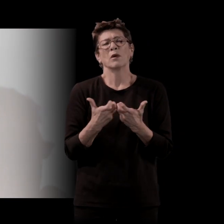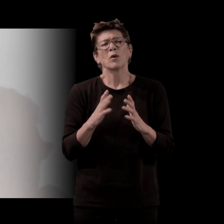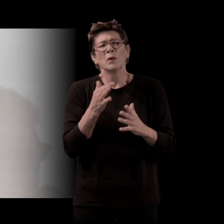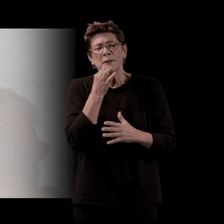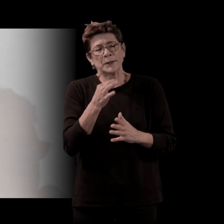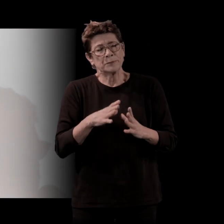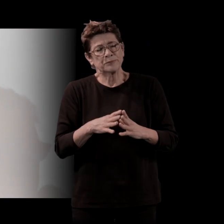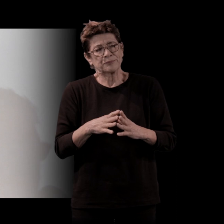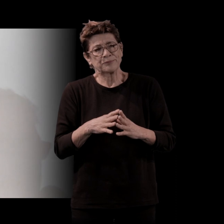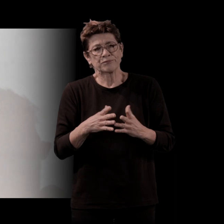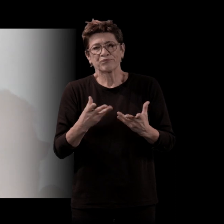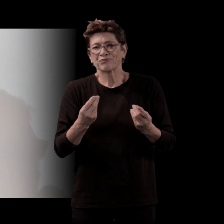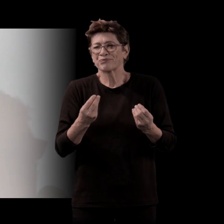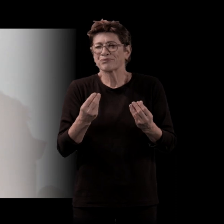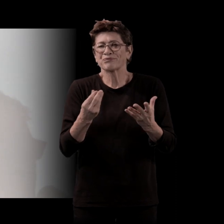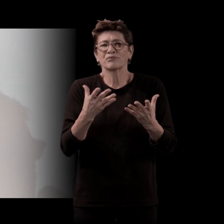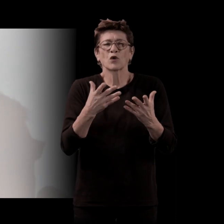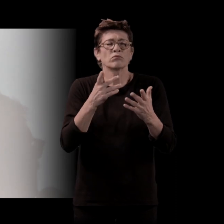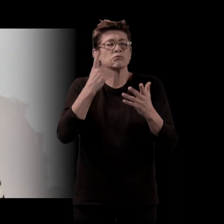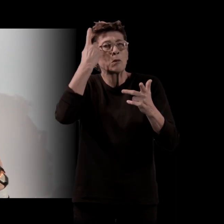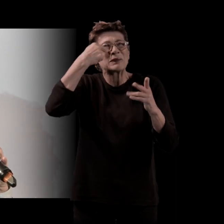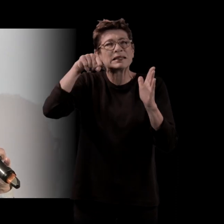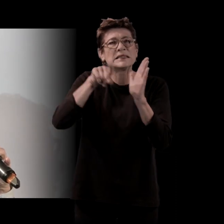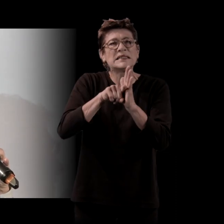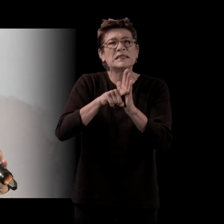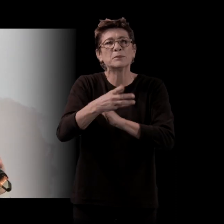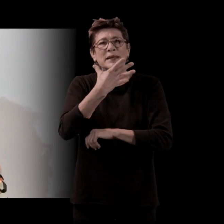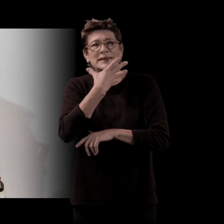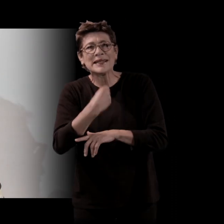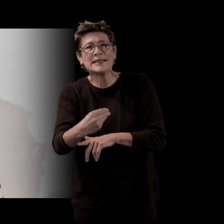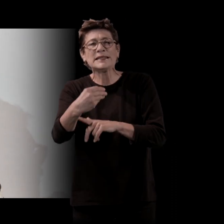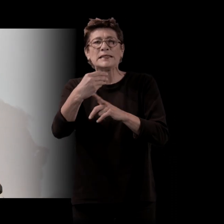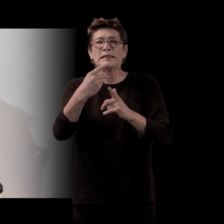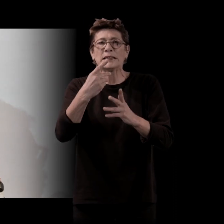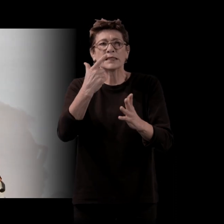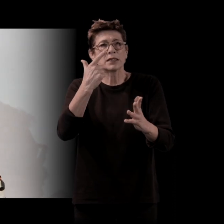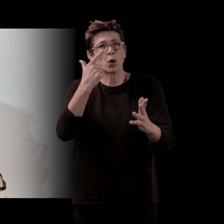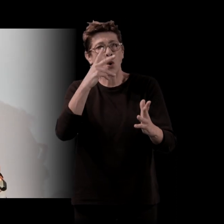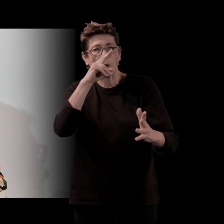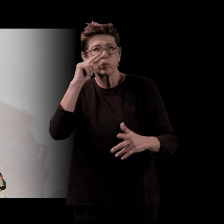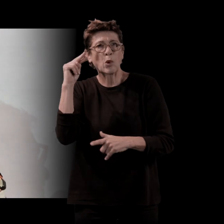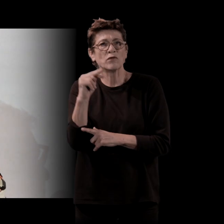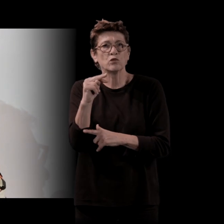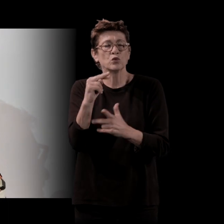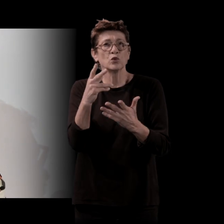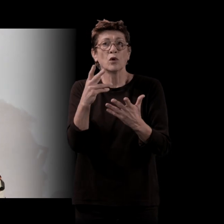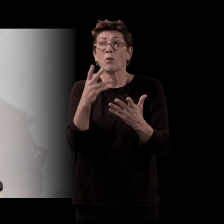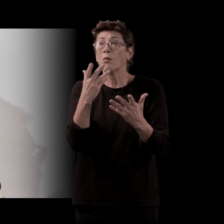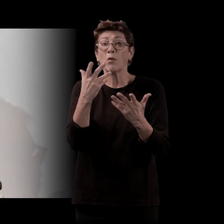esthétiques, des manières de faire, des postulats, mais je n'attends pas des autres auteurs qui les guisaient les mêmes. Je me